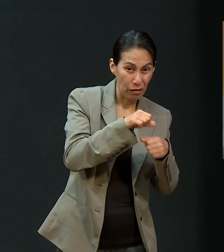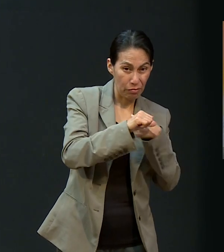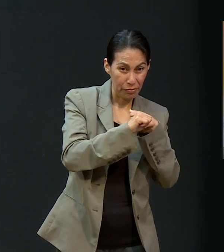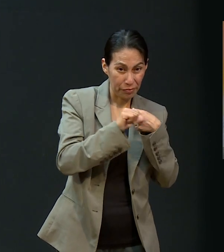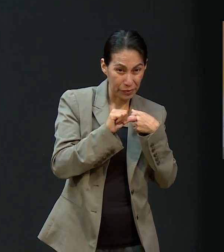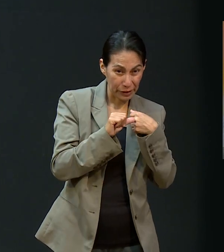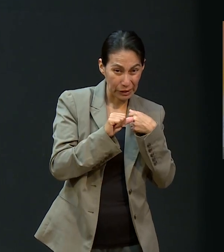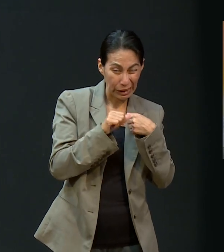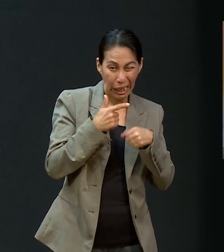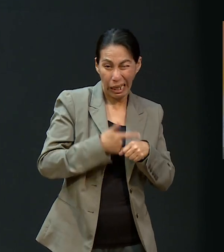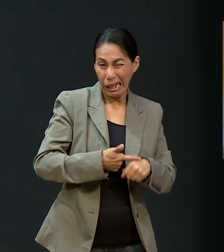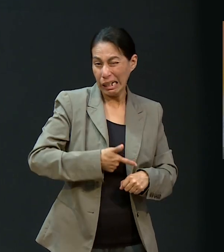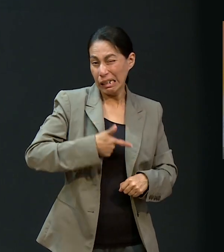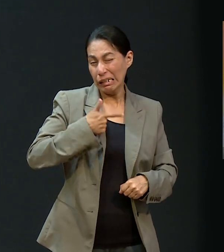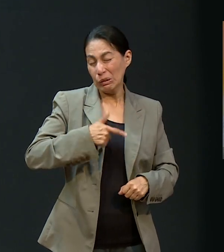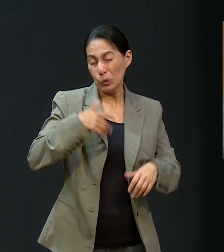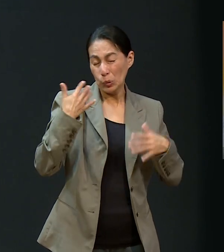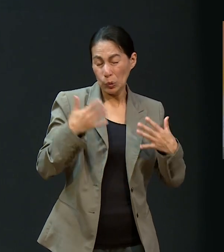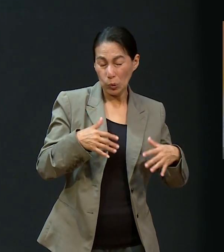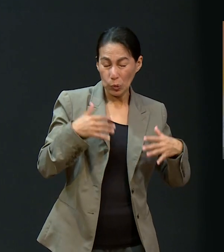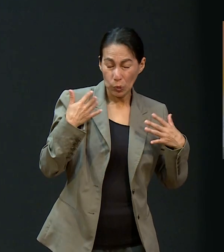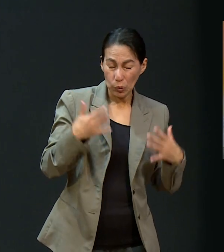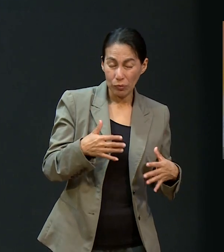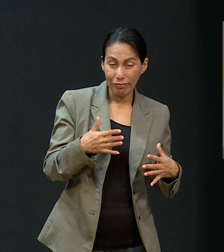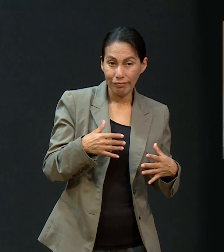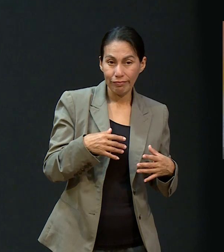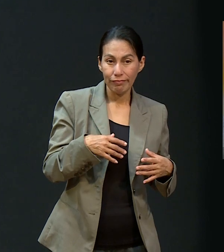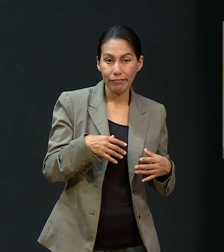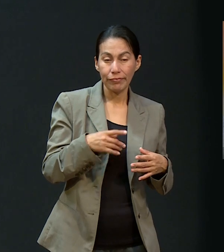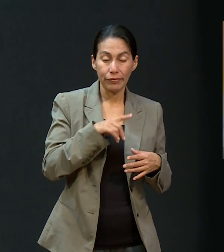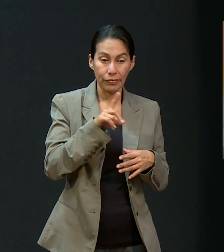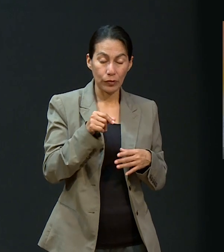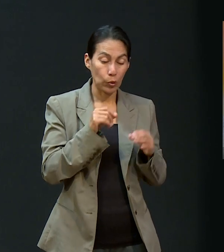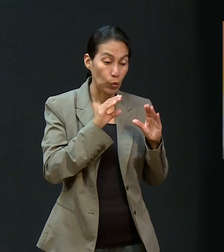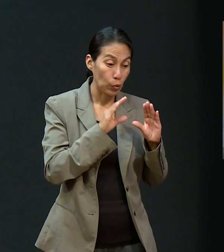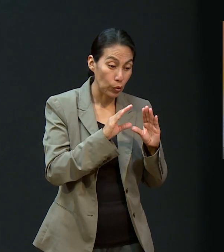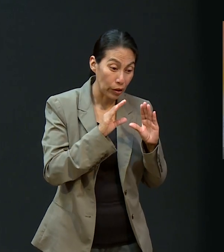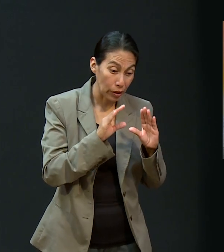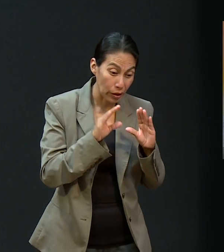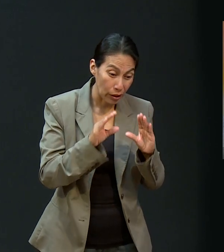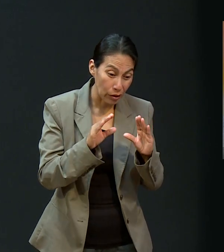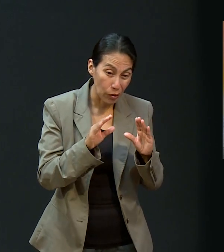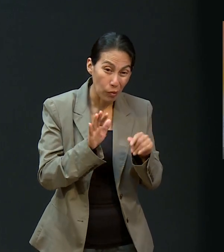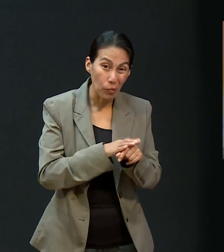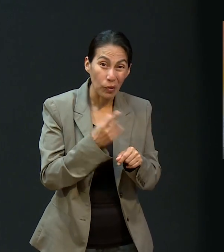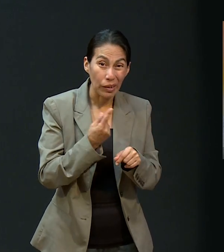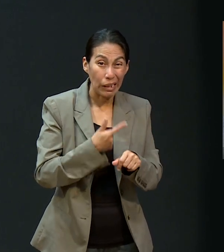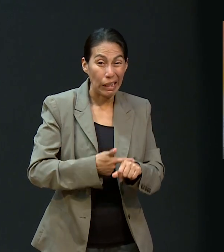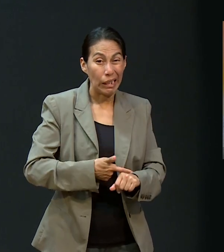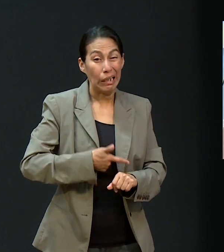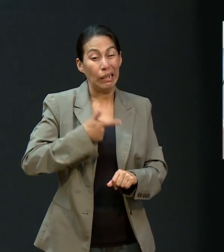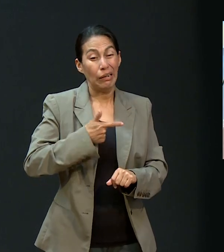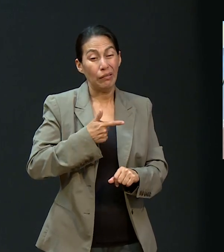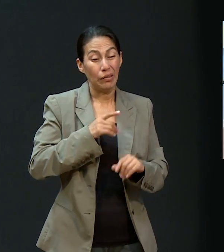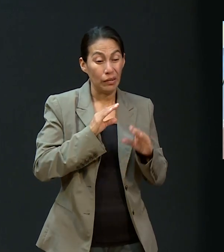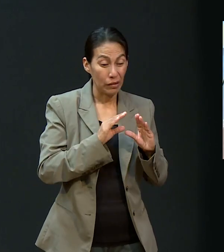grave. La operaron, la bajaron, estuvo en cuidados intensivos, pero se complicó un poquito.